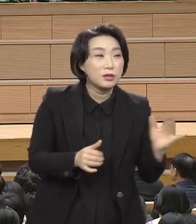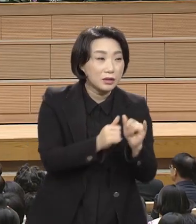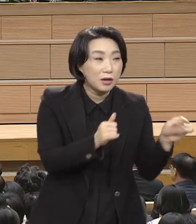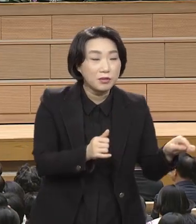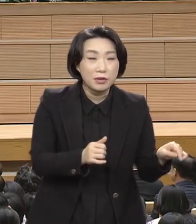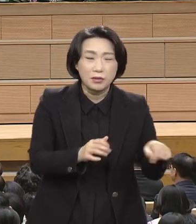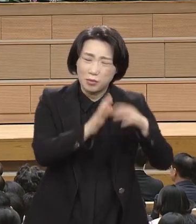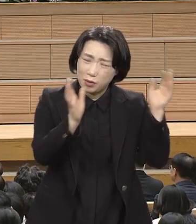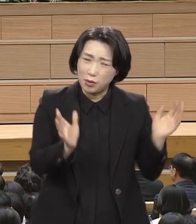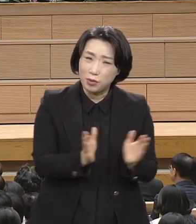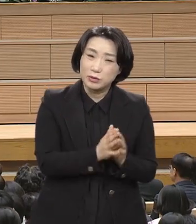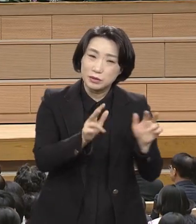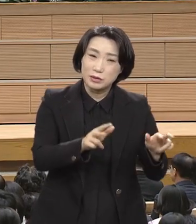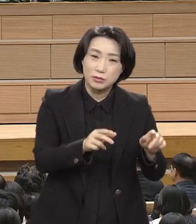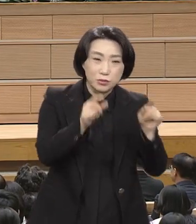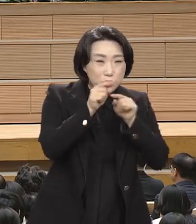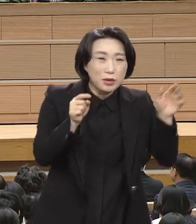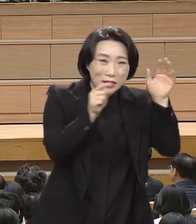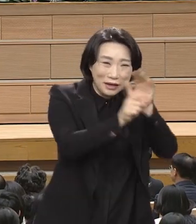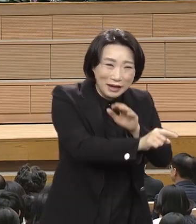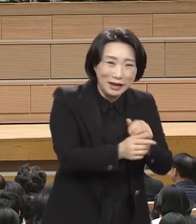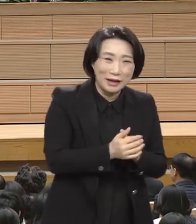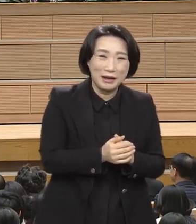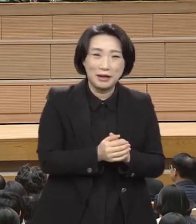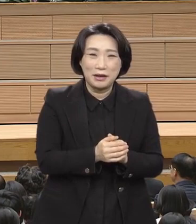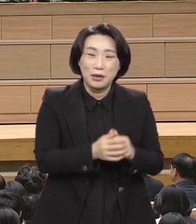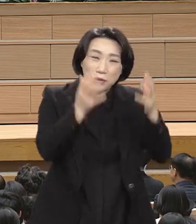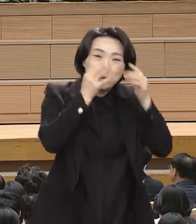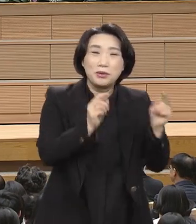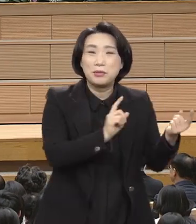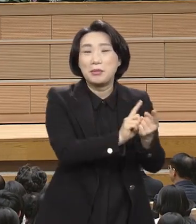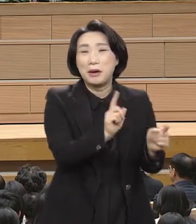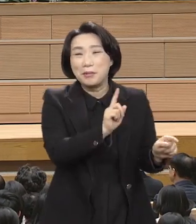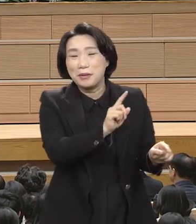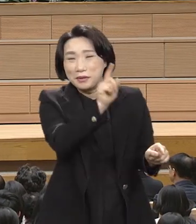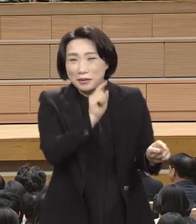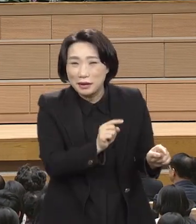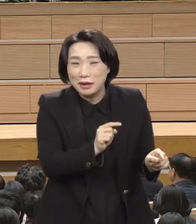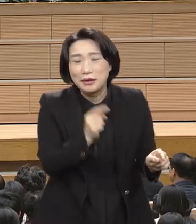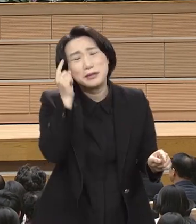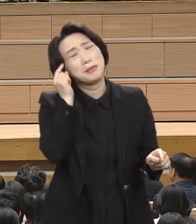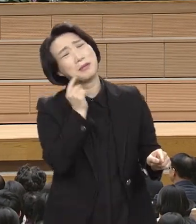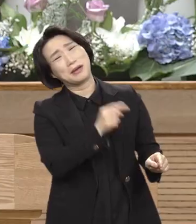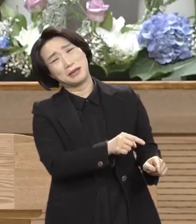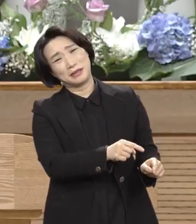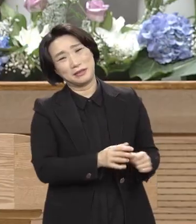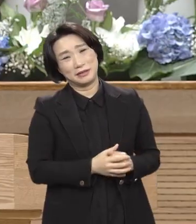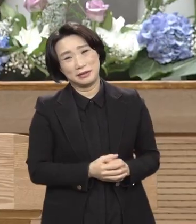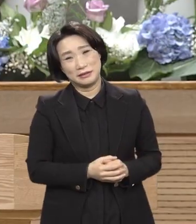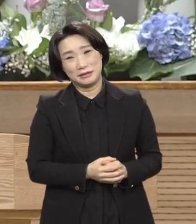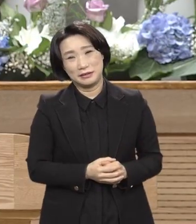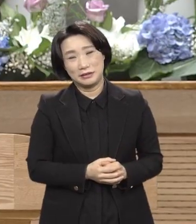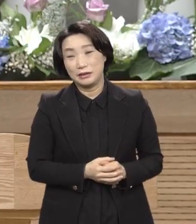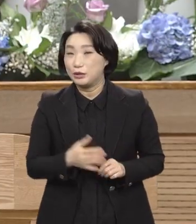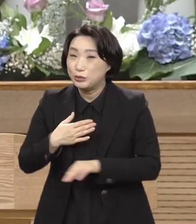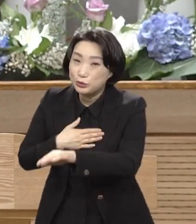지금 지옥에서 어떤 고통을 당하고 있겠나 판단한 분이 없어요. 우리는 예수의